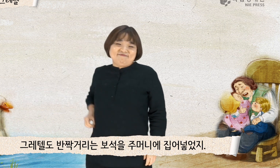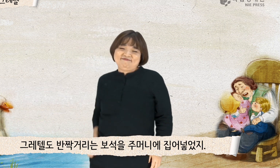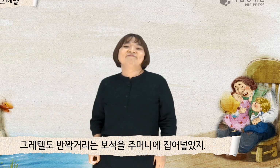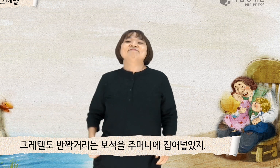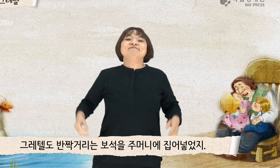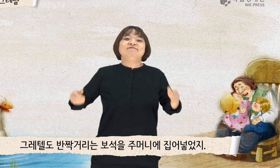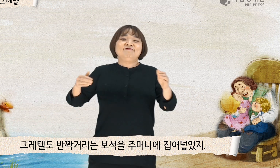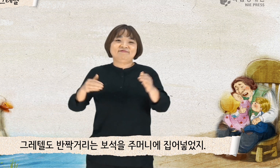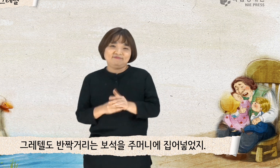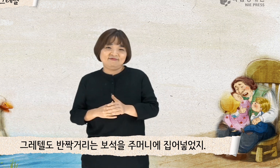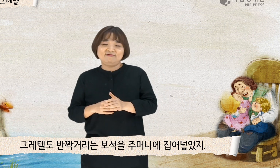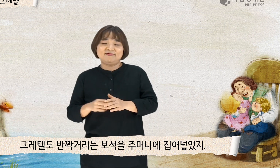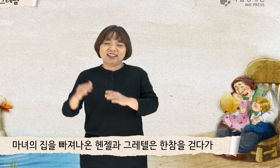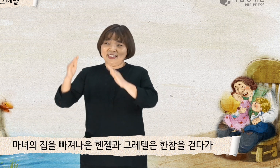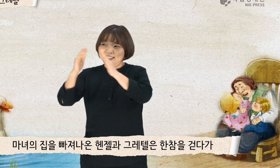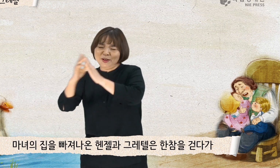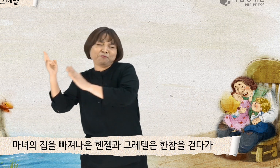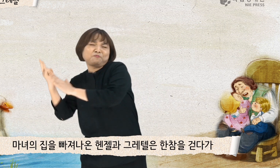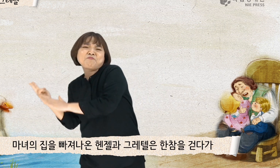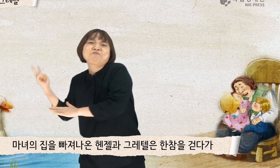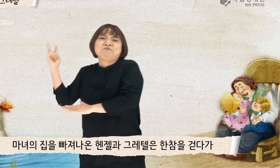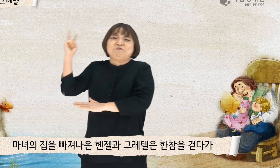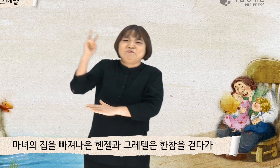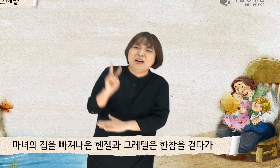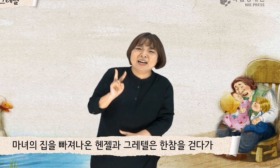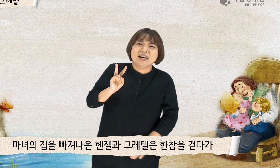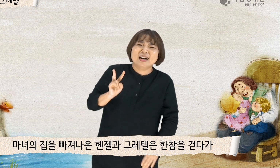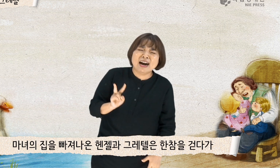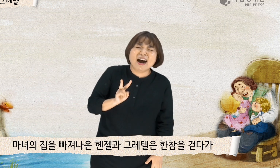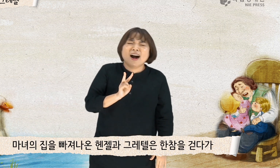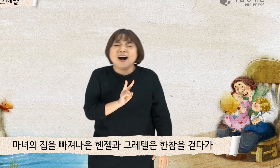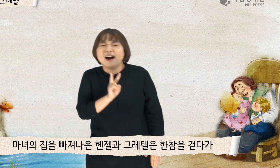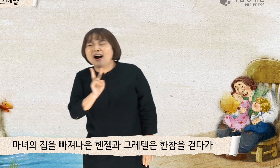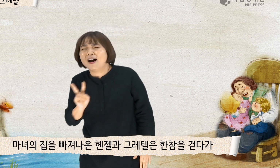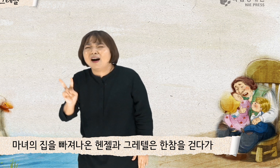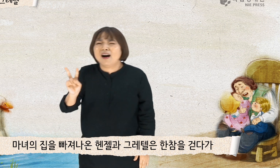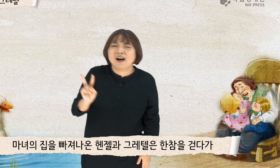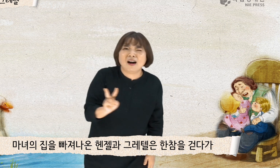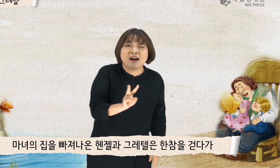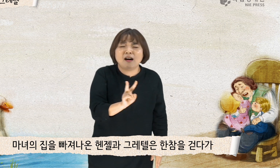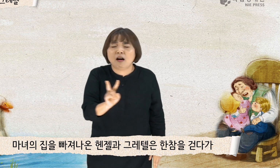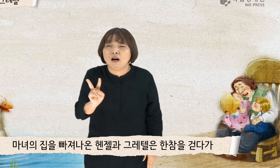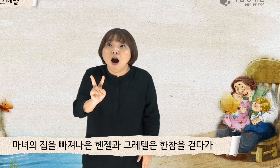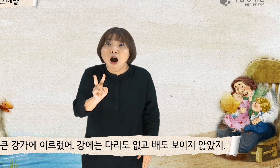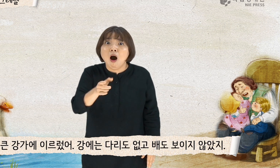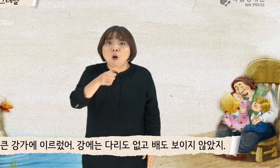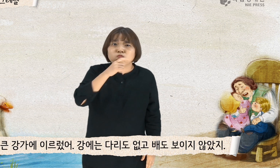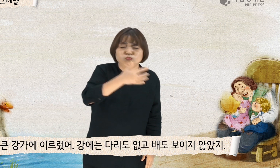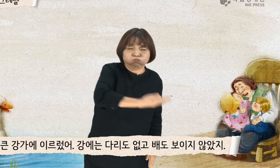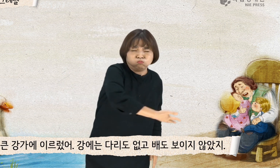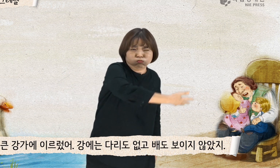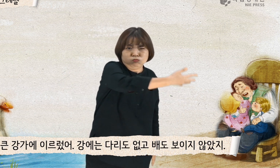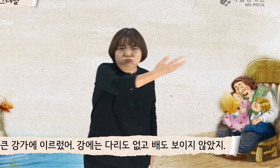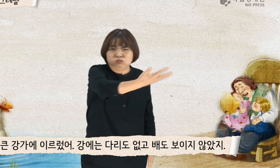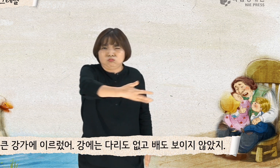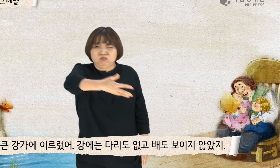주머니에 집어넣었지. 마녀의 집을 빠져나온 핸젤과 그레텔은 한참을 걷다가 큰